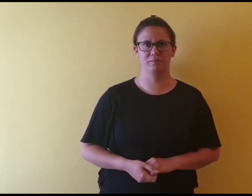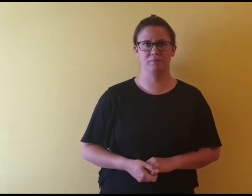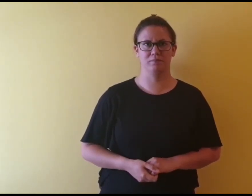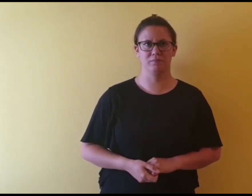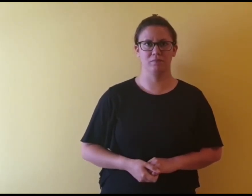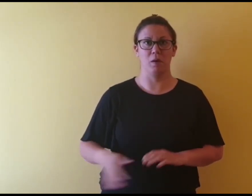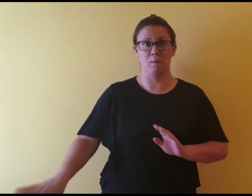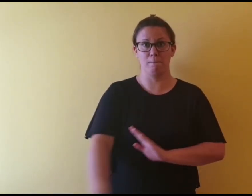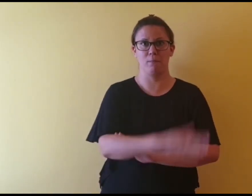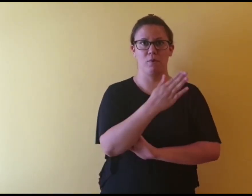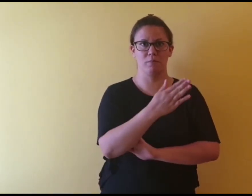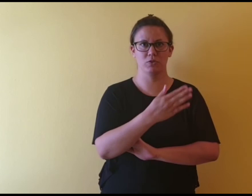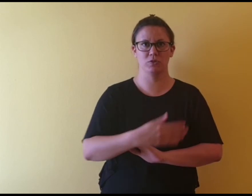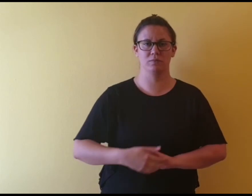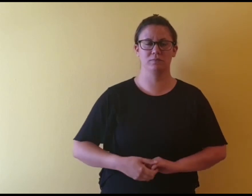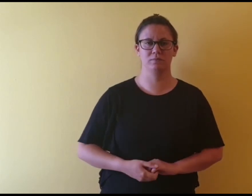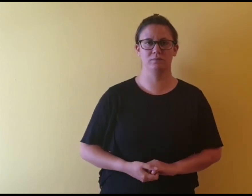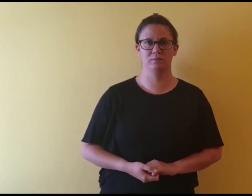Bježati.